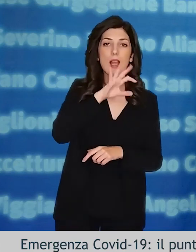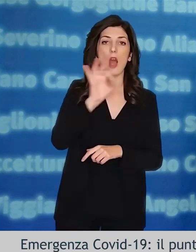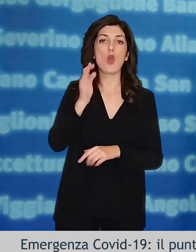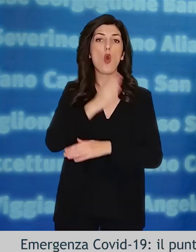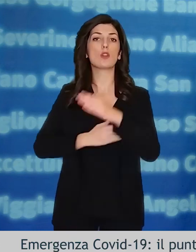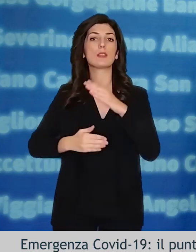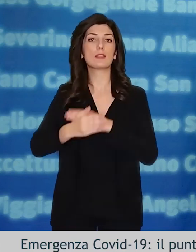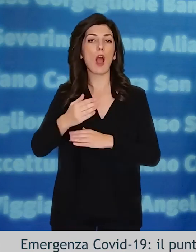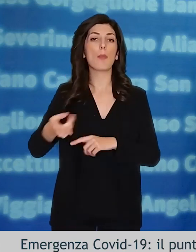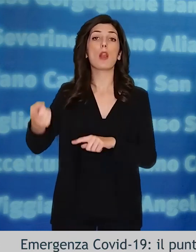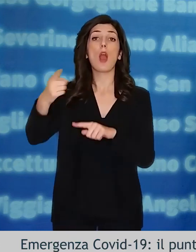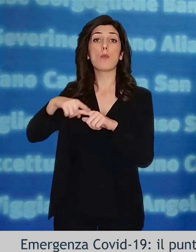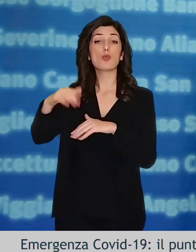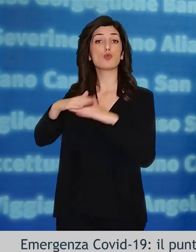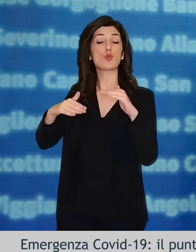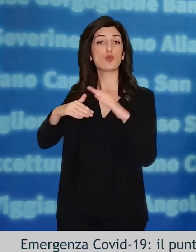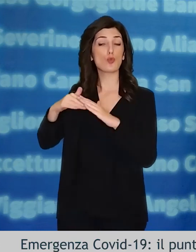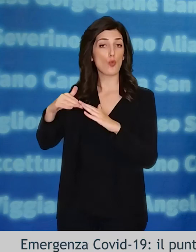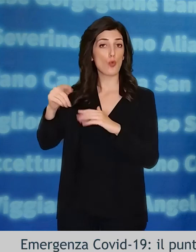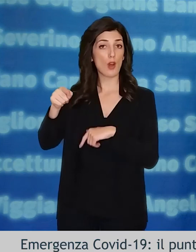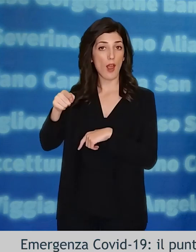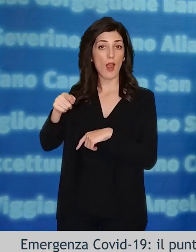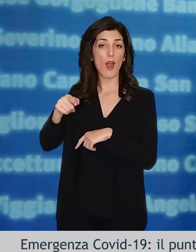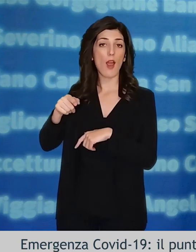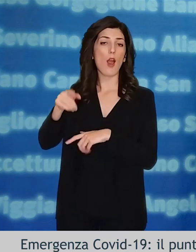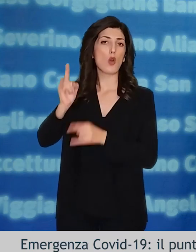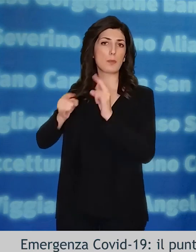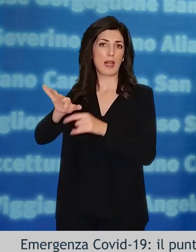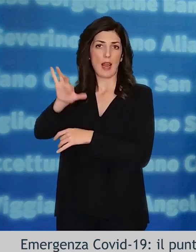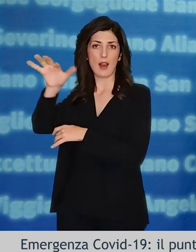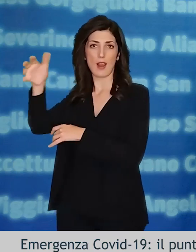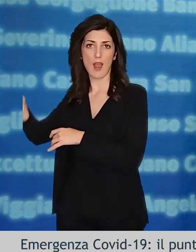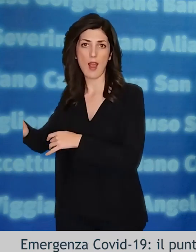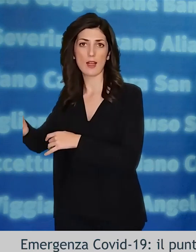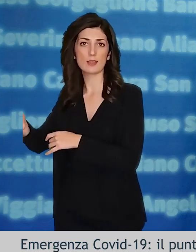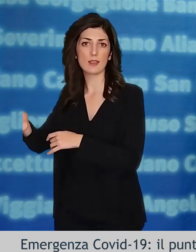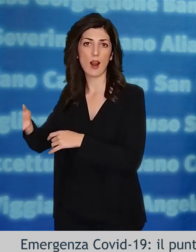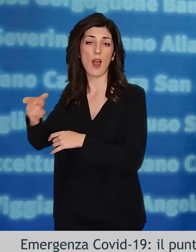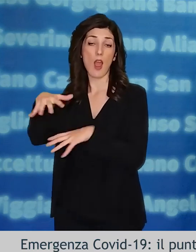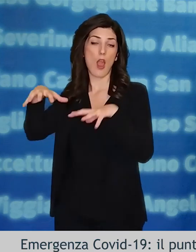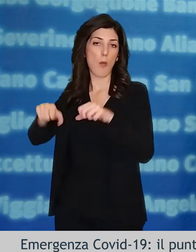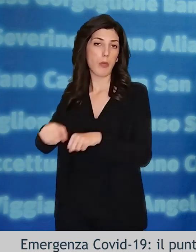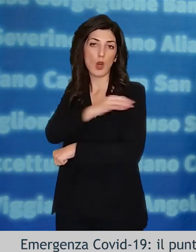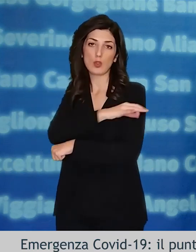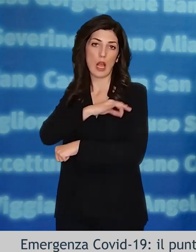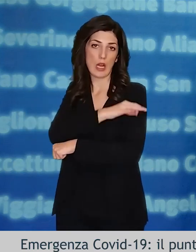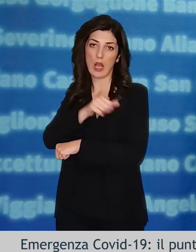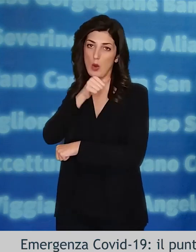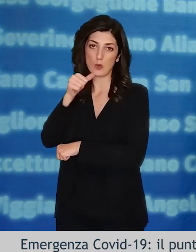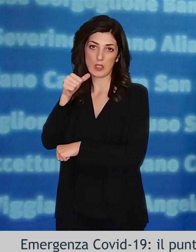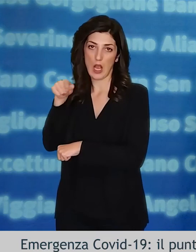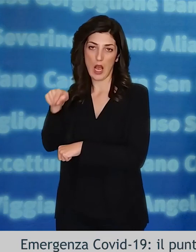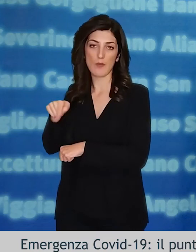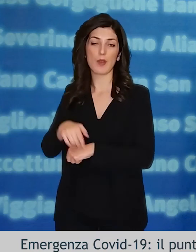quali anziani, disabili, e includono anche strutture residenziali extraospedaliere ad